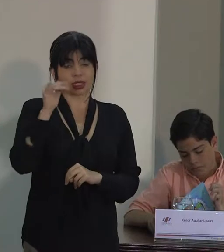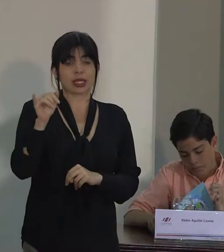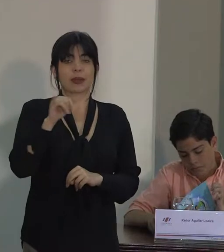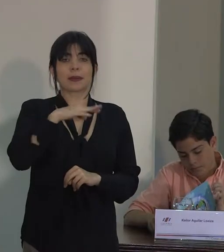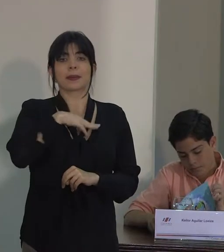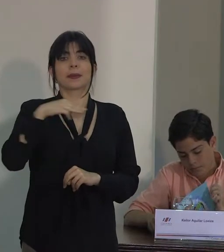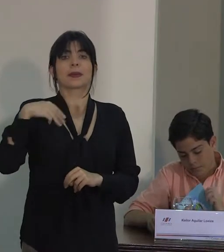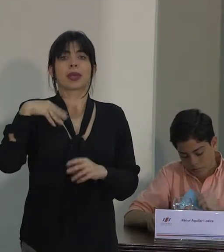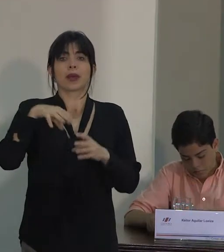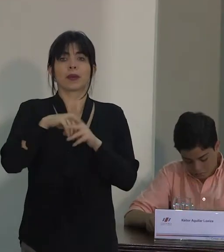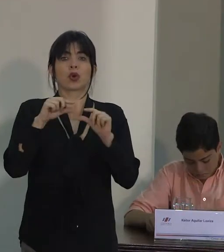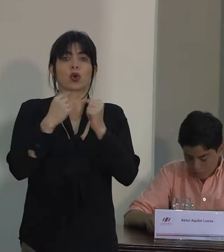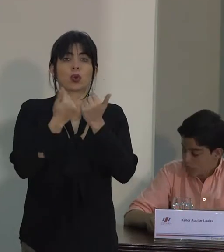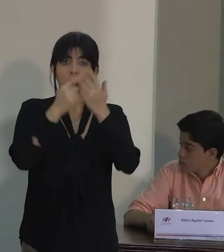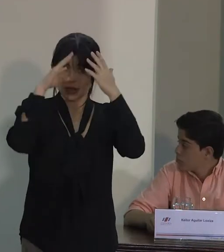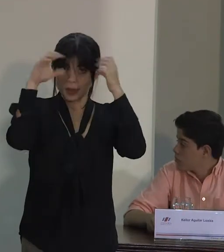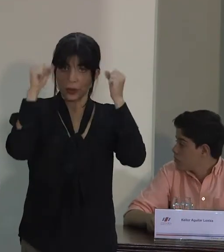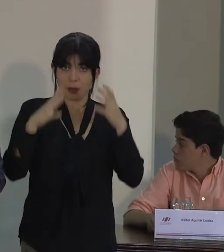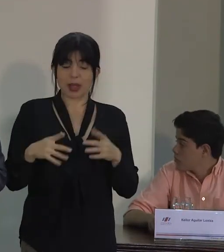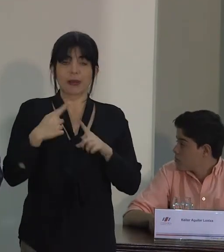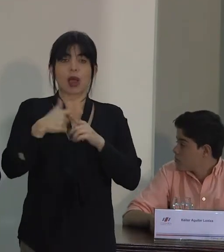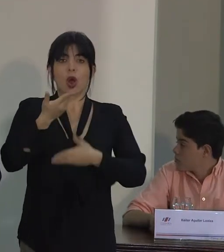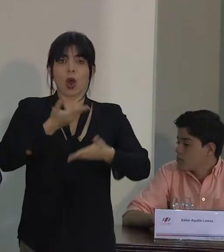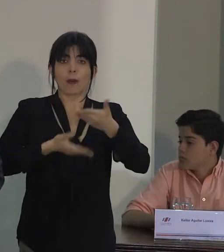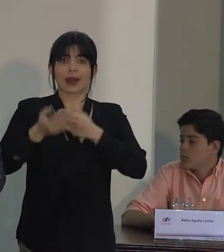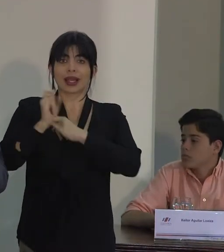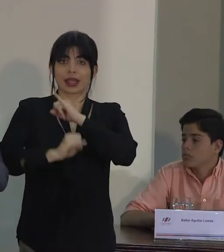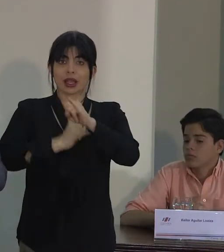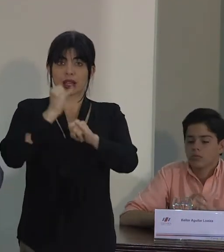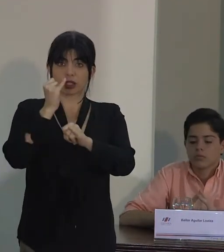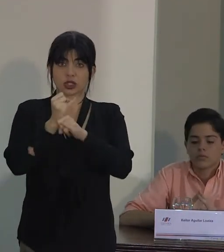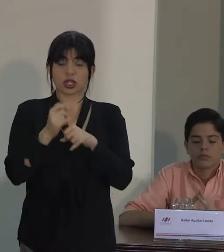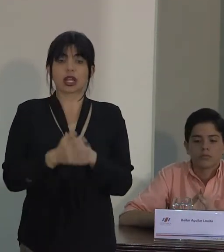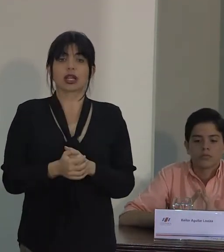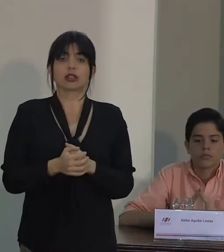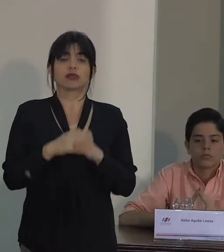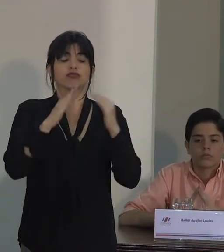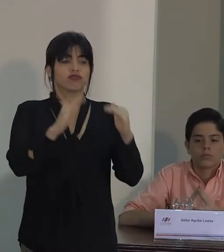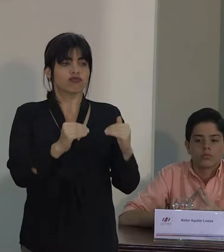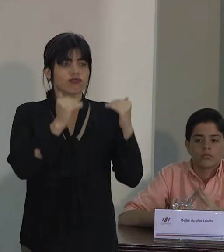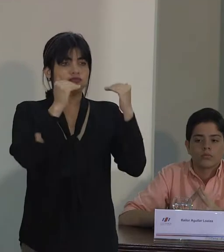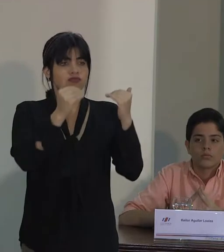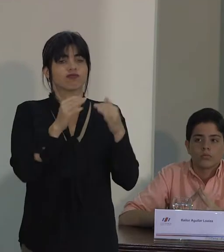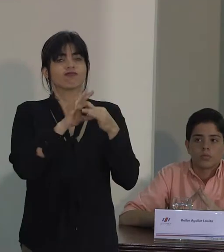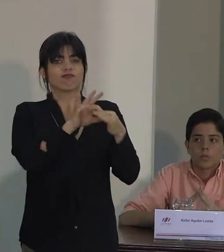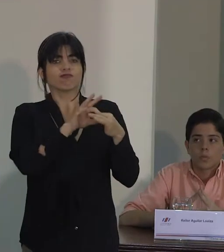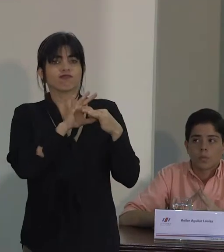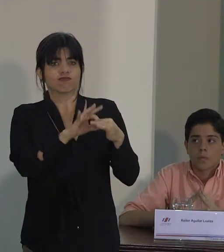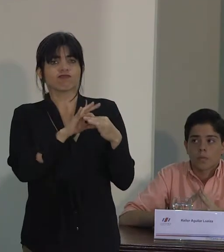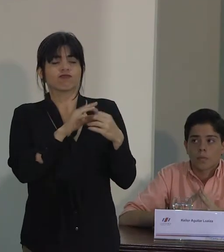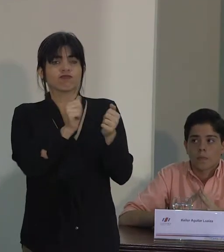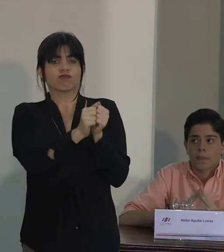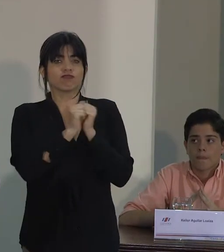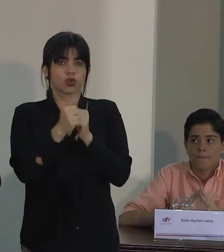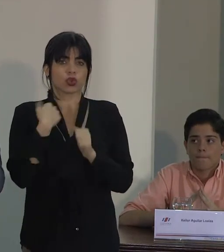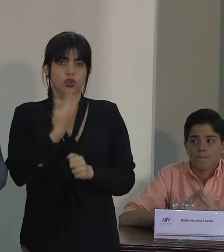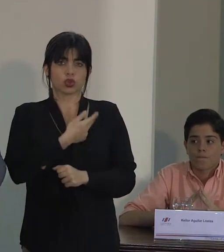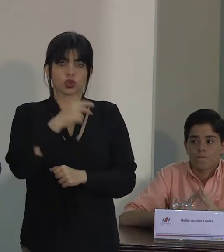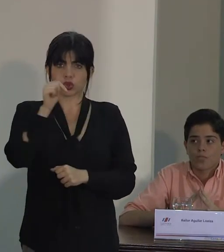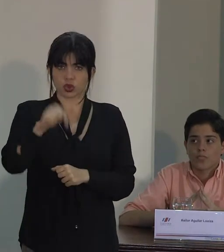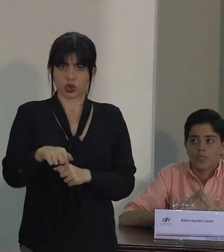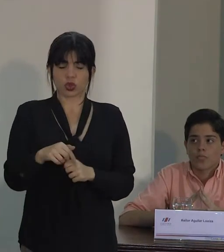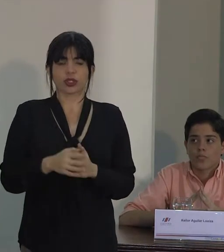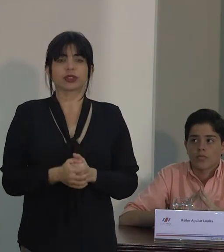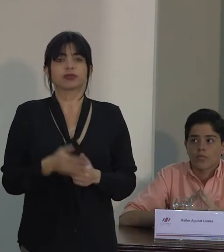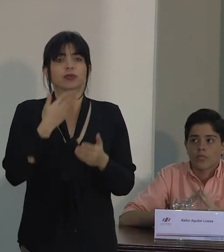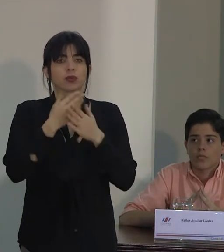del Cuerpo Diplomático y la Cooperación Internacional, distinguidos aliados que nos acompañan el día de hoy.